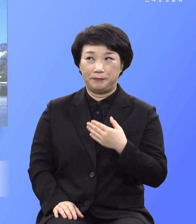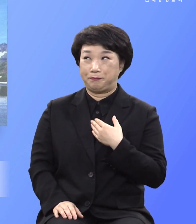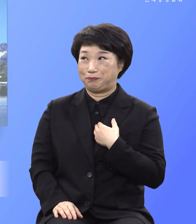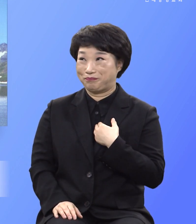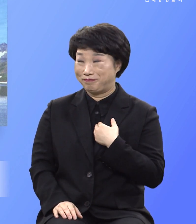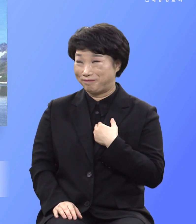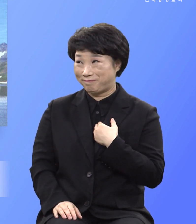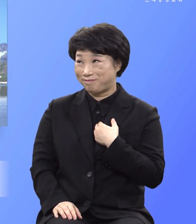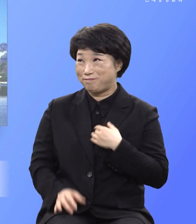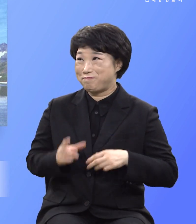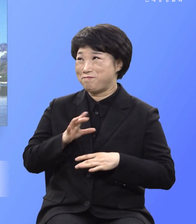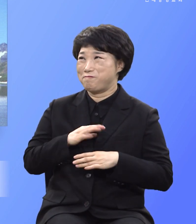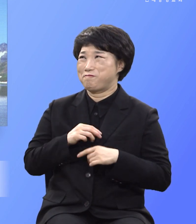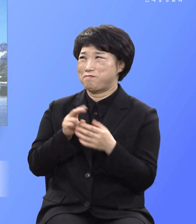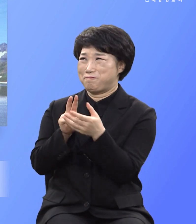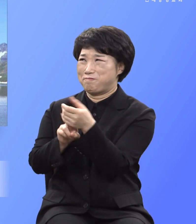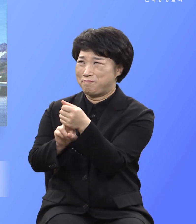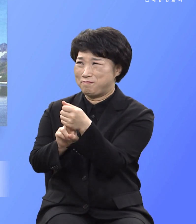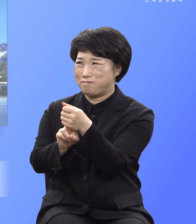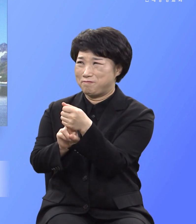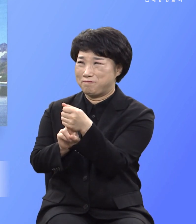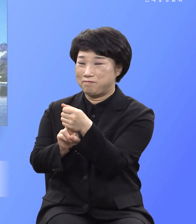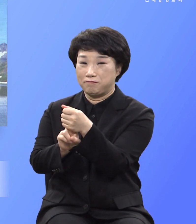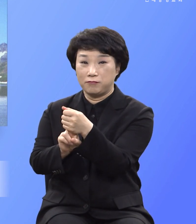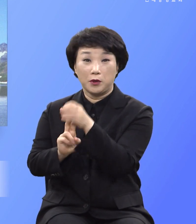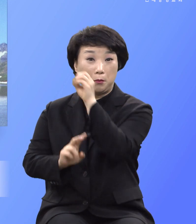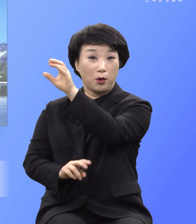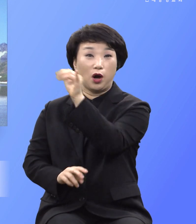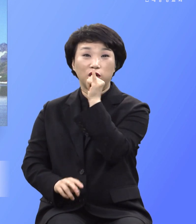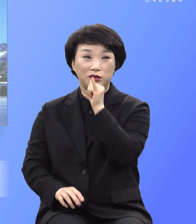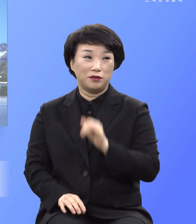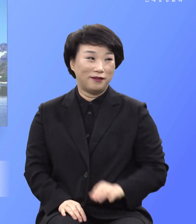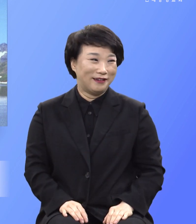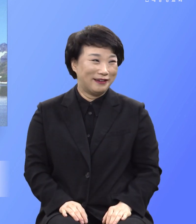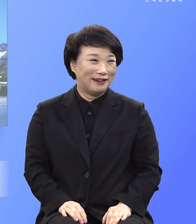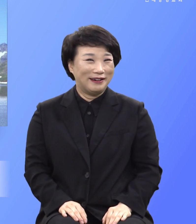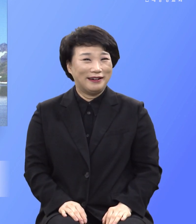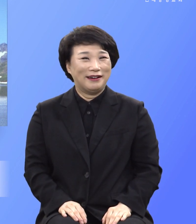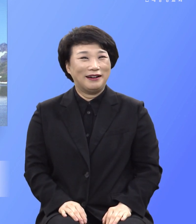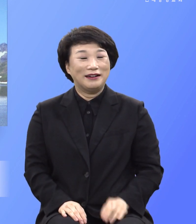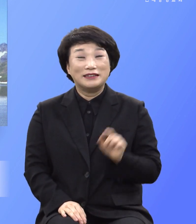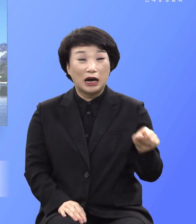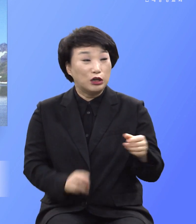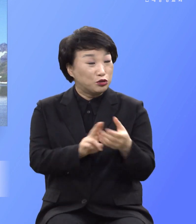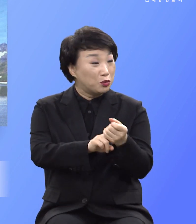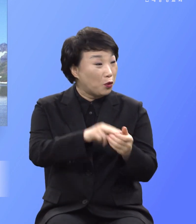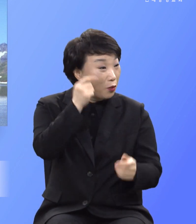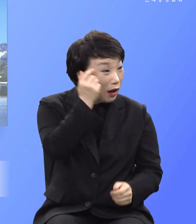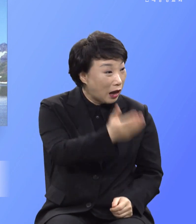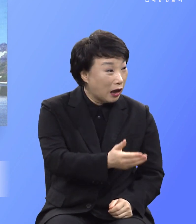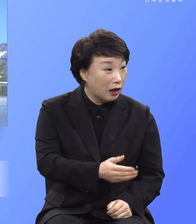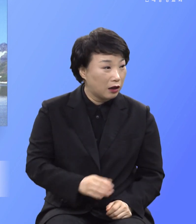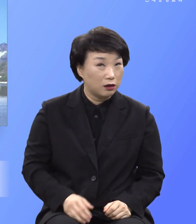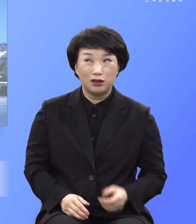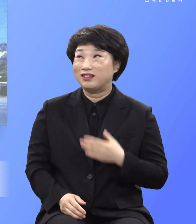두려워서 숨었습니다 왜 숨었냐 벗었음으로